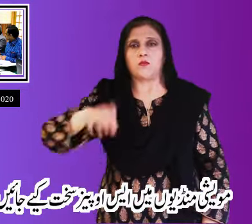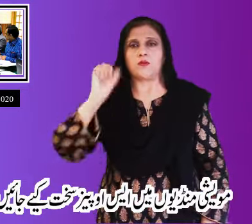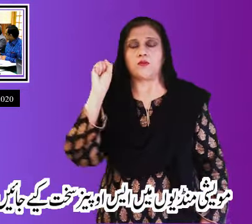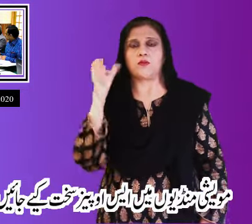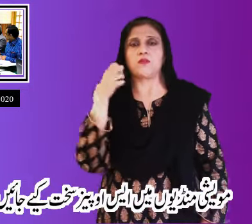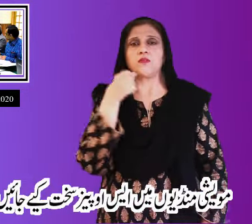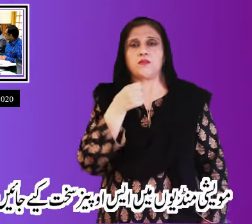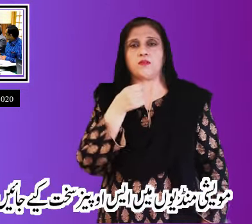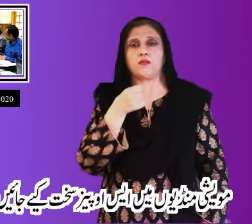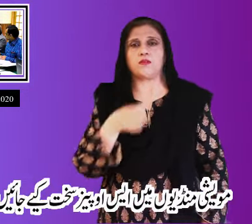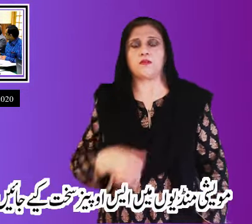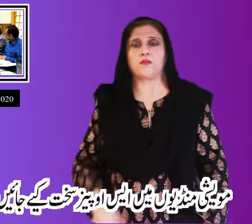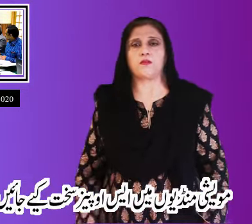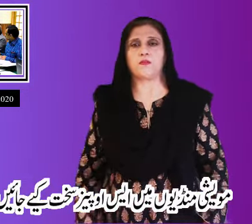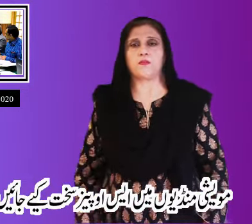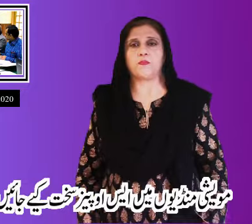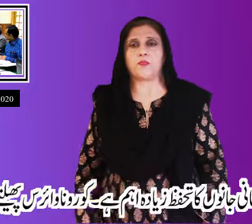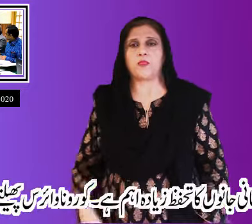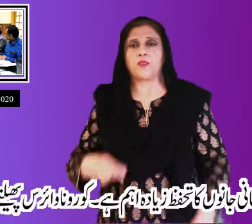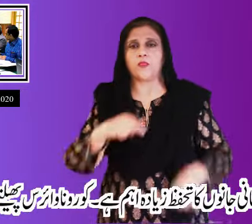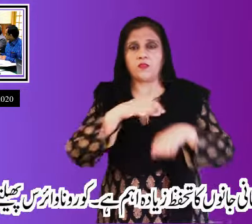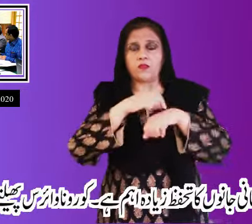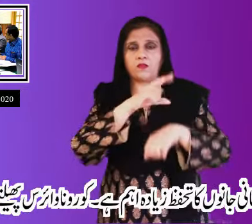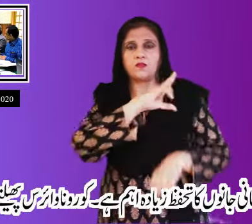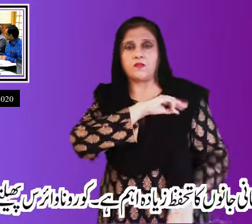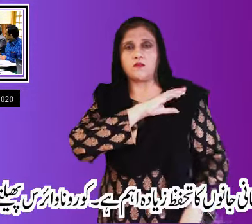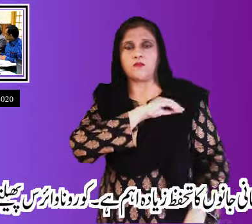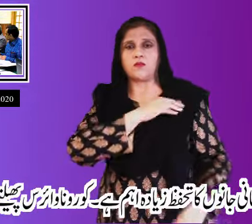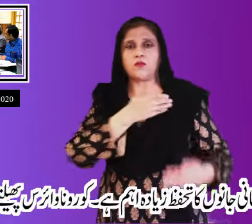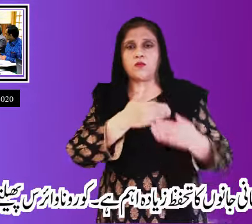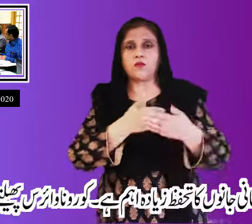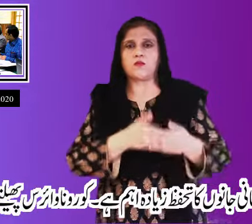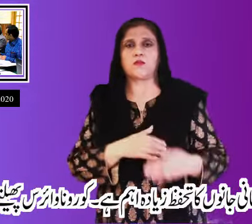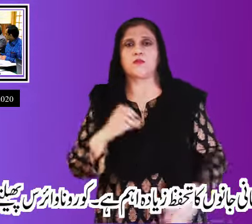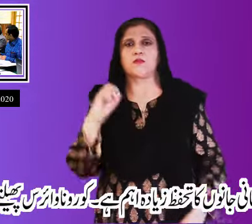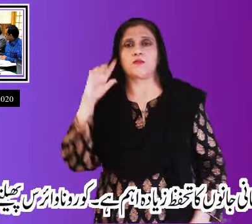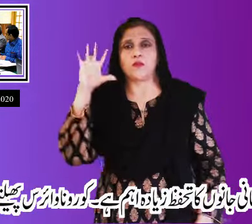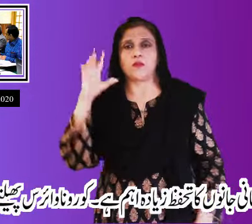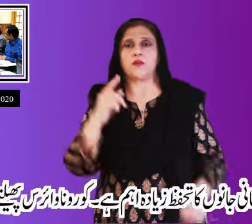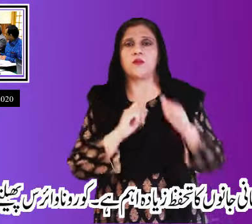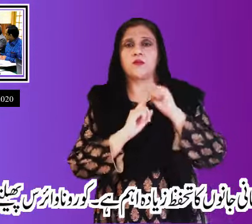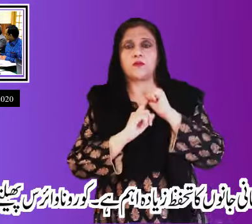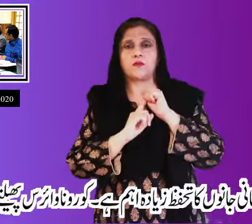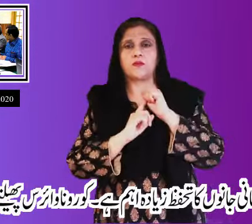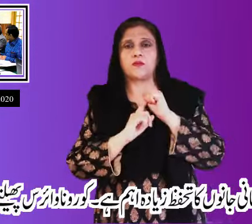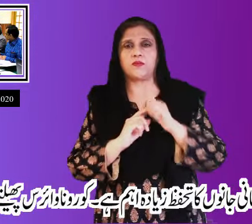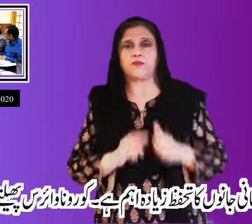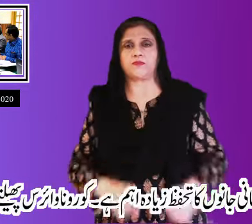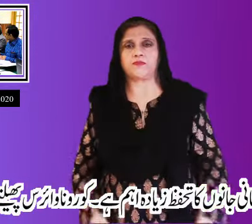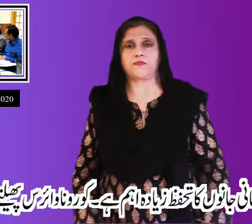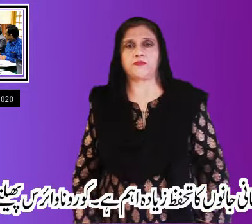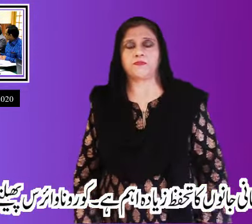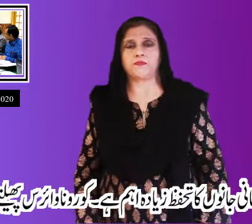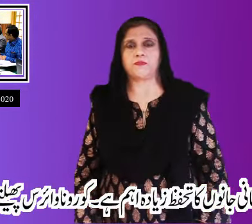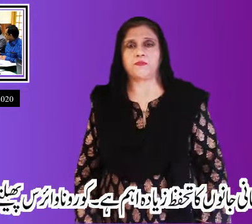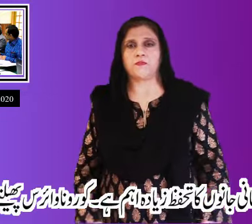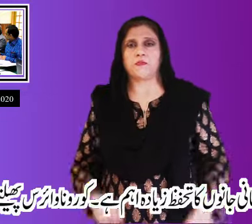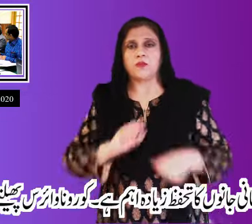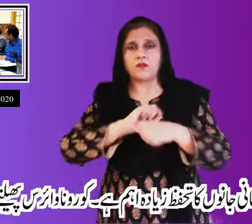جائیں گے انسانی جانوں کا تحفظ زیادہ اہم ہے کرونا